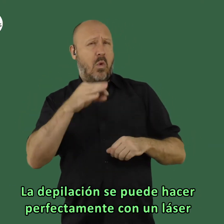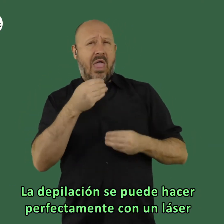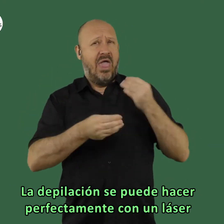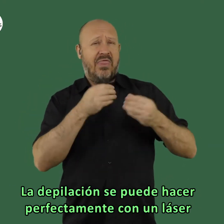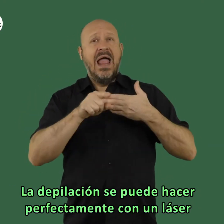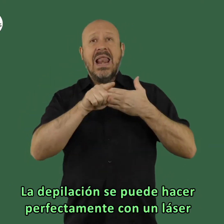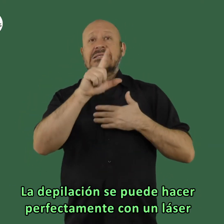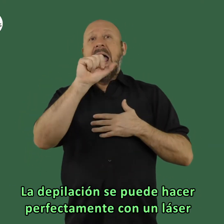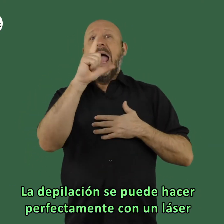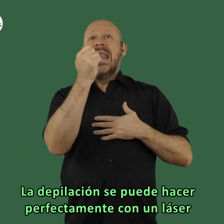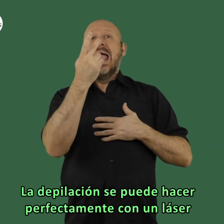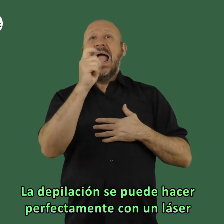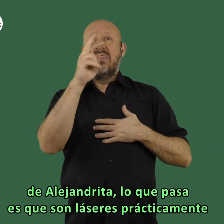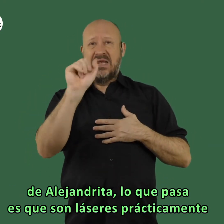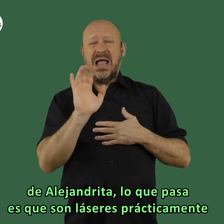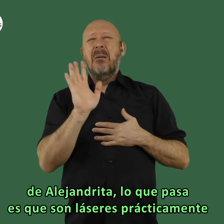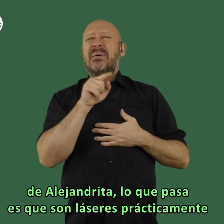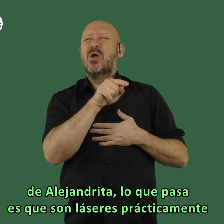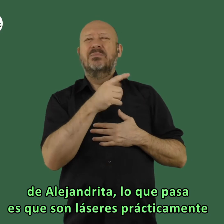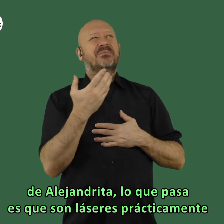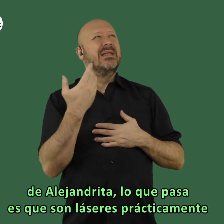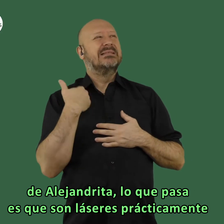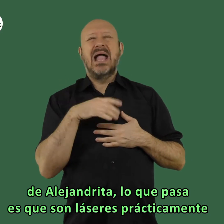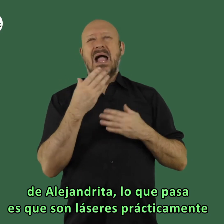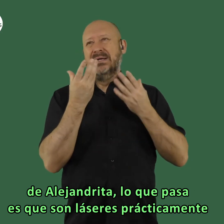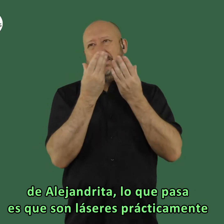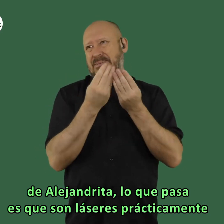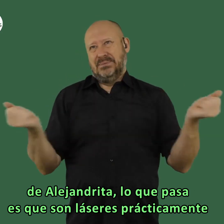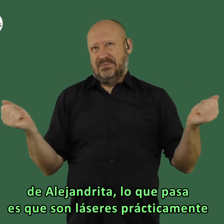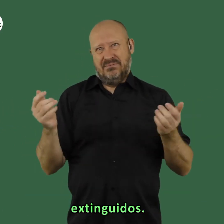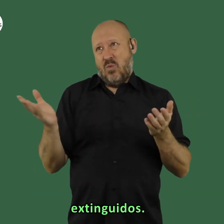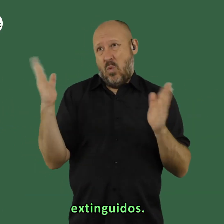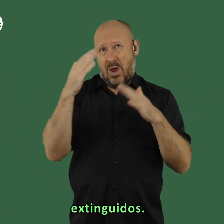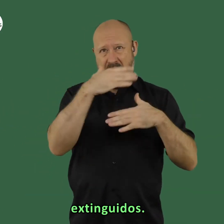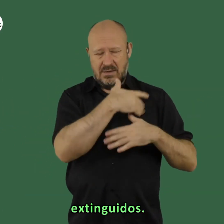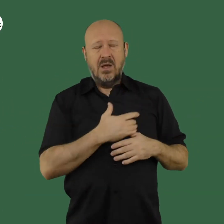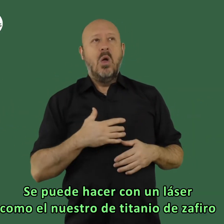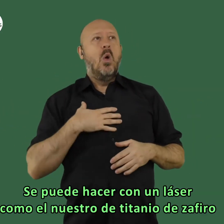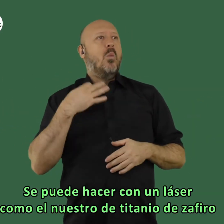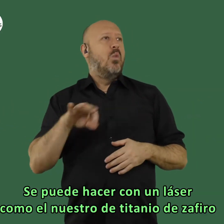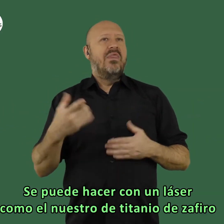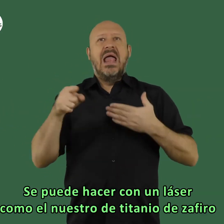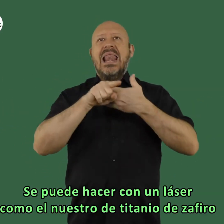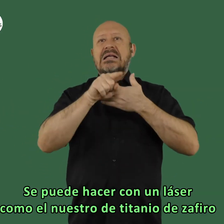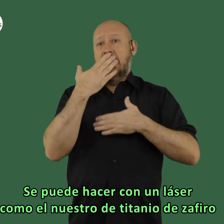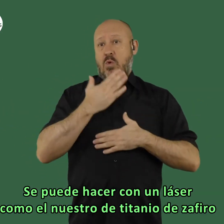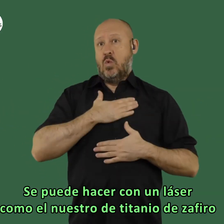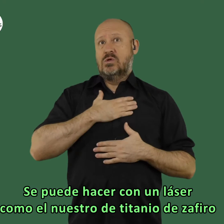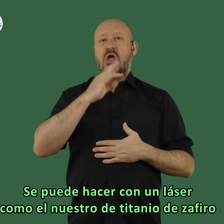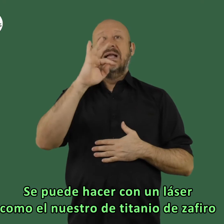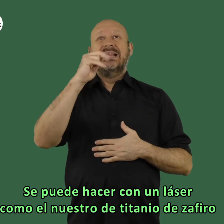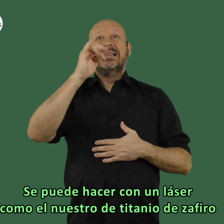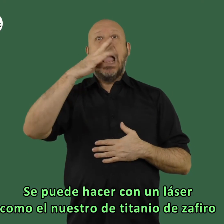se puede hacer perfectamente con un láser de alejandrita lo que pasa es que son láseres prácticamente extinguidos se puede hacer con un láser de